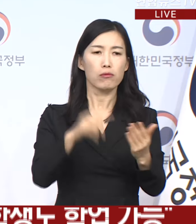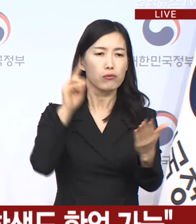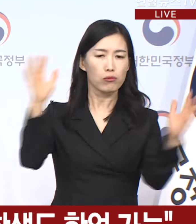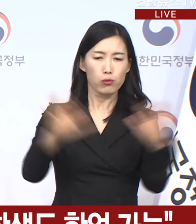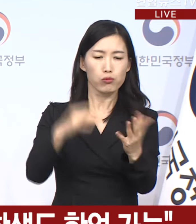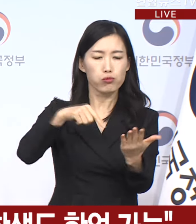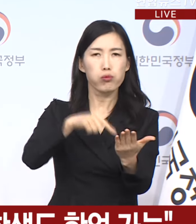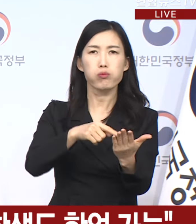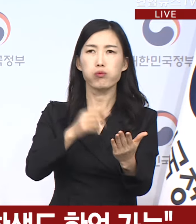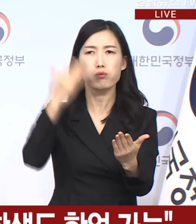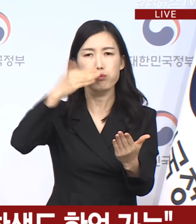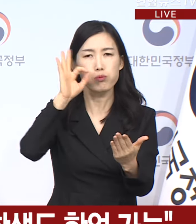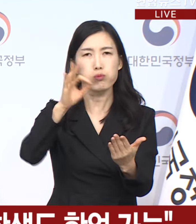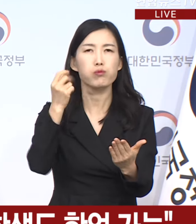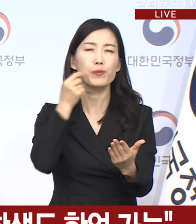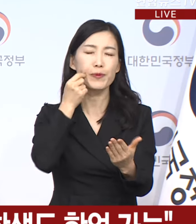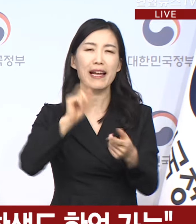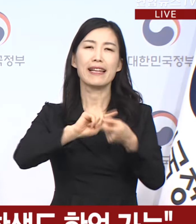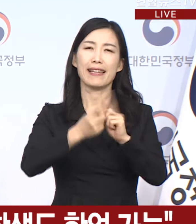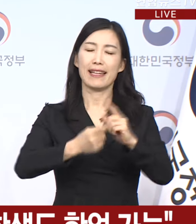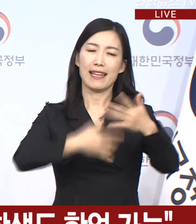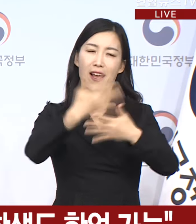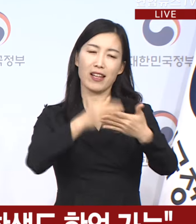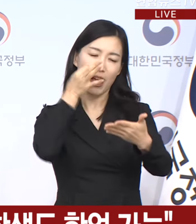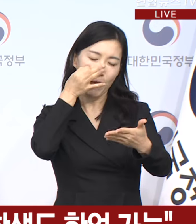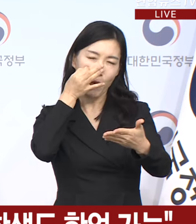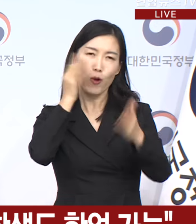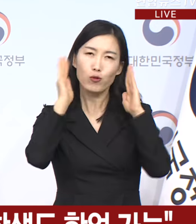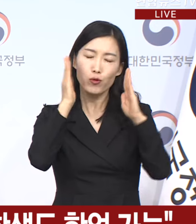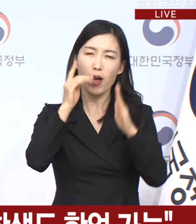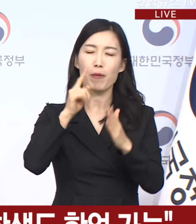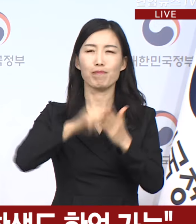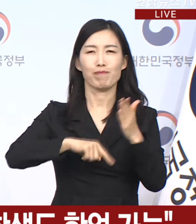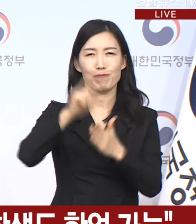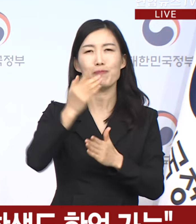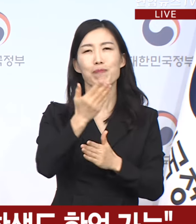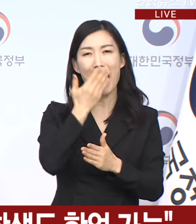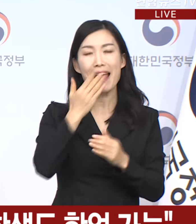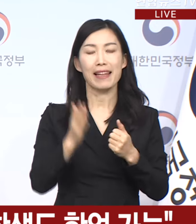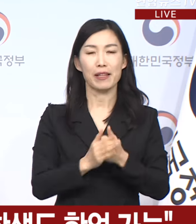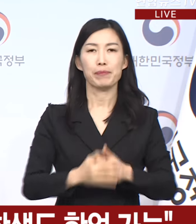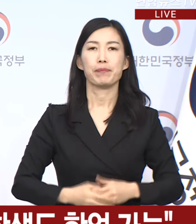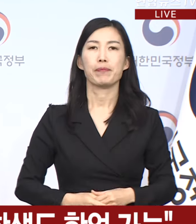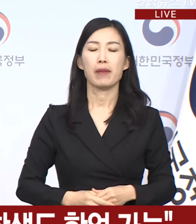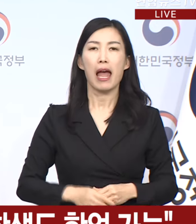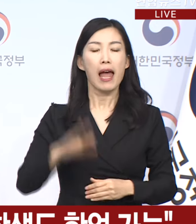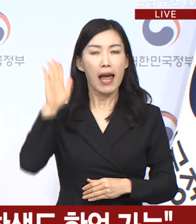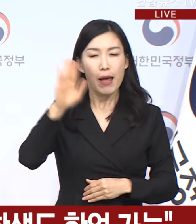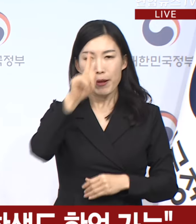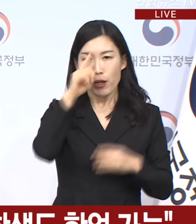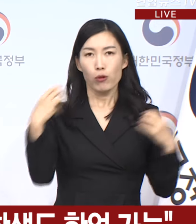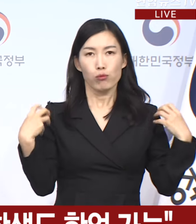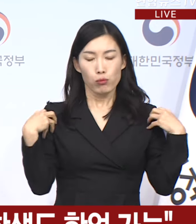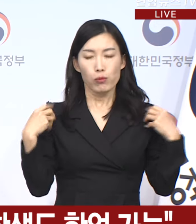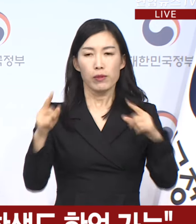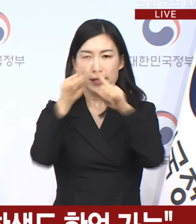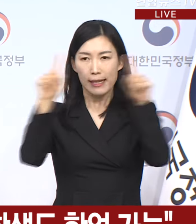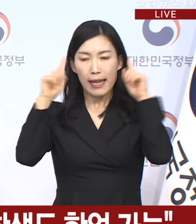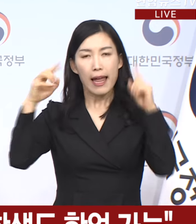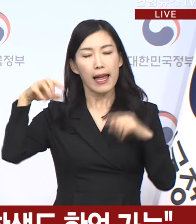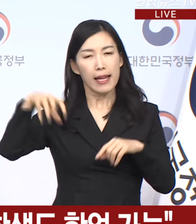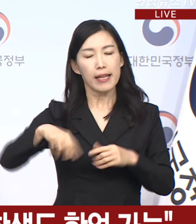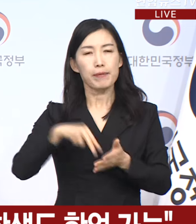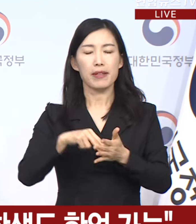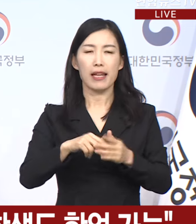학업을 이어갈 수 있어야 하기 때문입니다. 앞으로 정부와 대학은 전 학년을